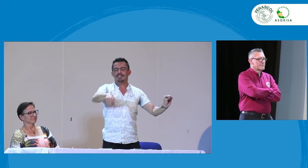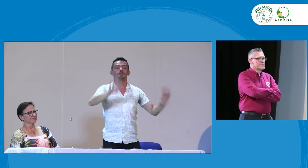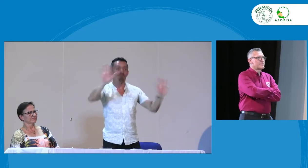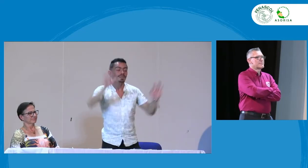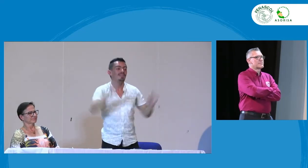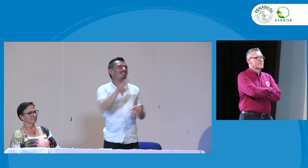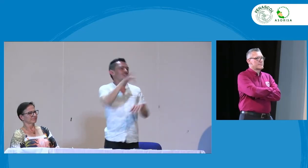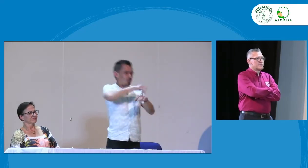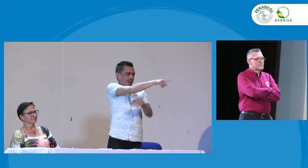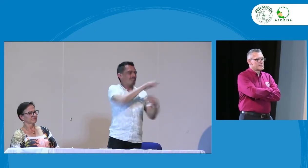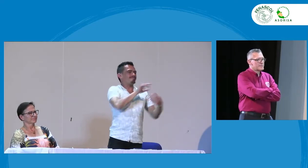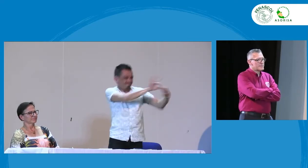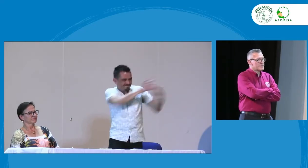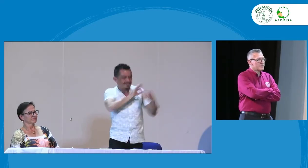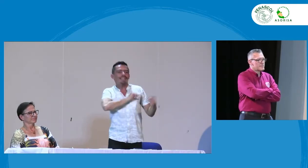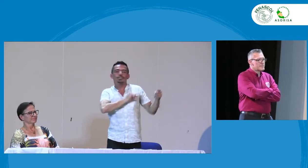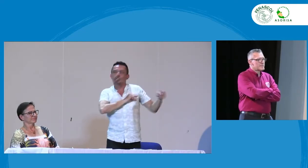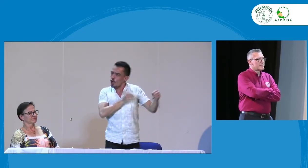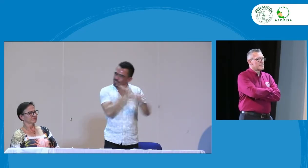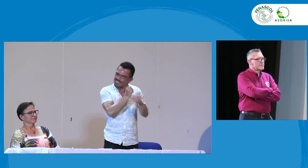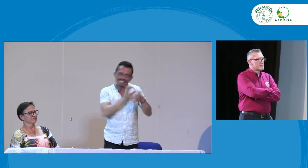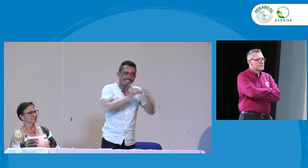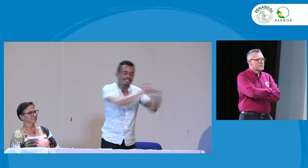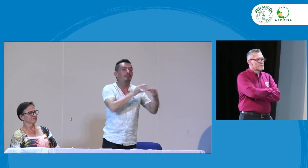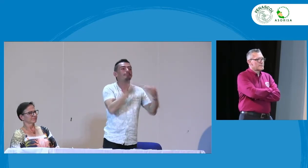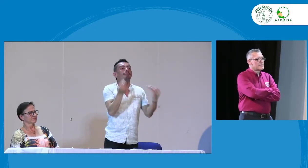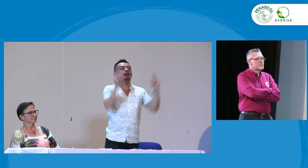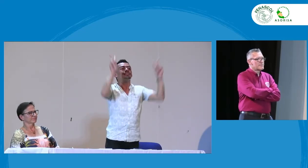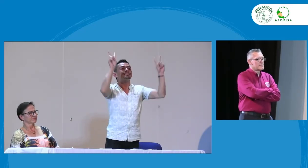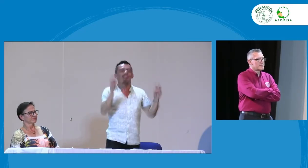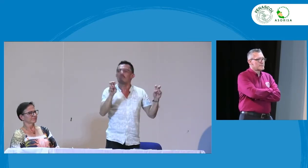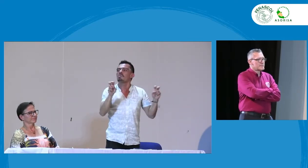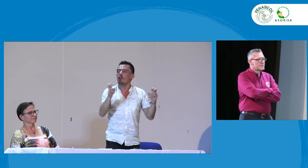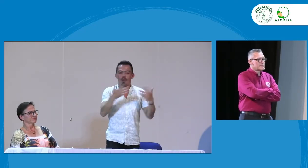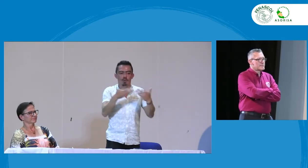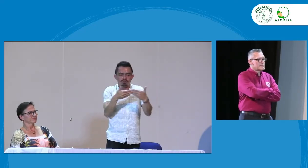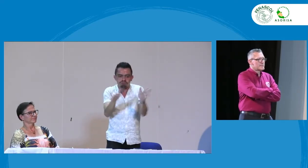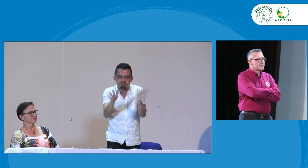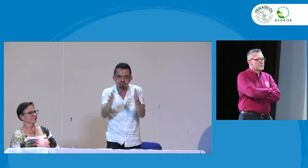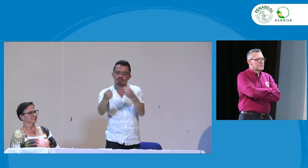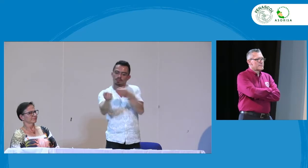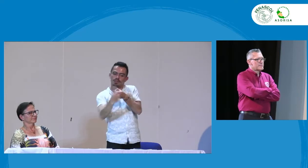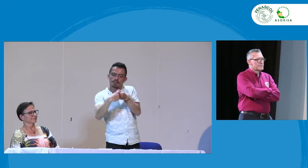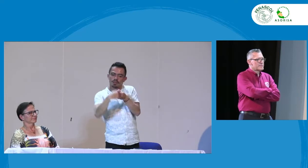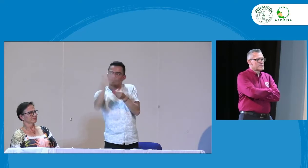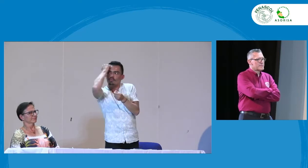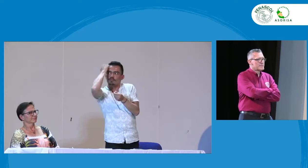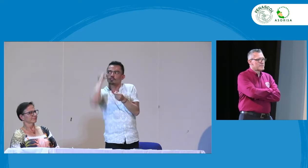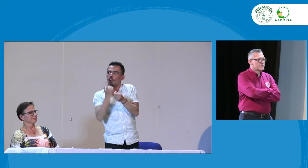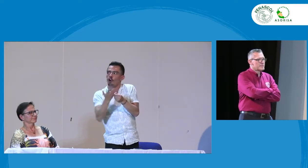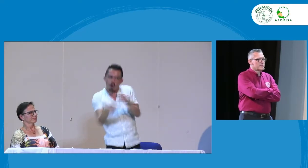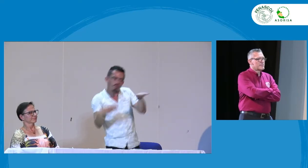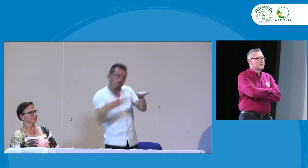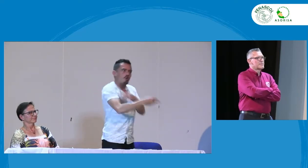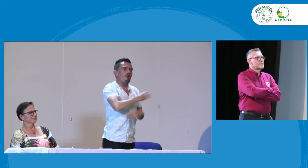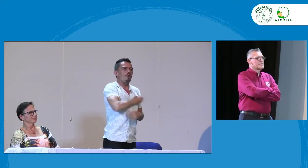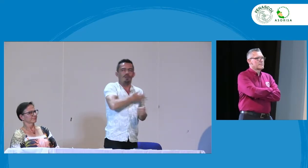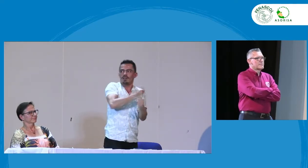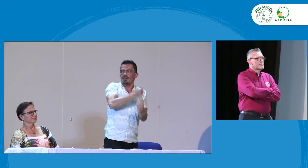está formando y de repente le ponen a una persona oyente también ahí al lado esto genera confusión y es algo que tiene que resolver de alguna